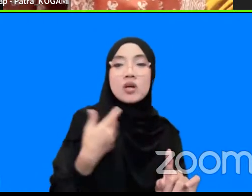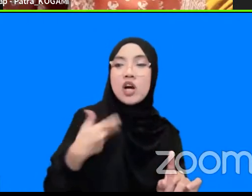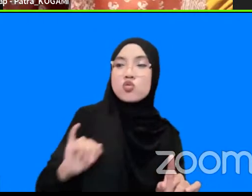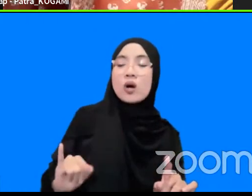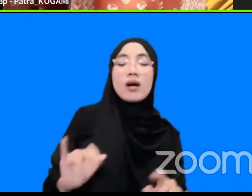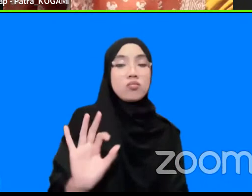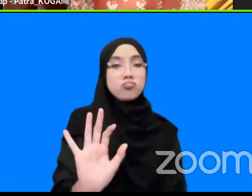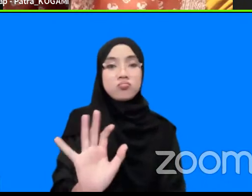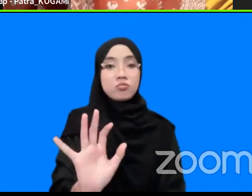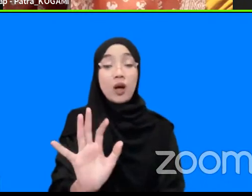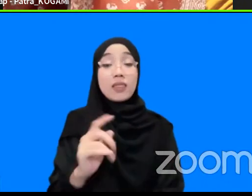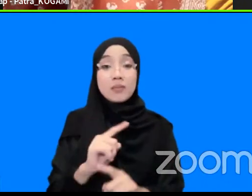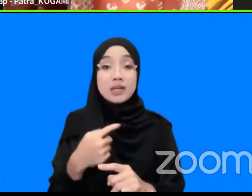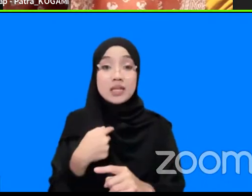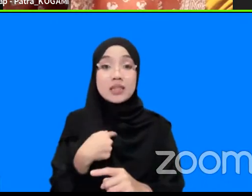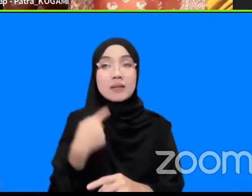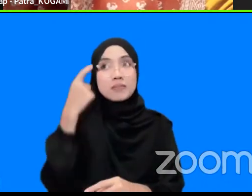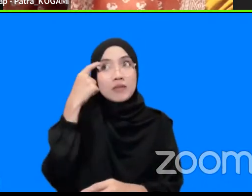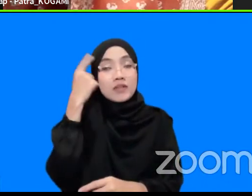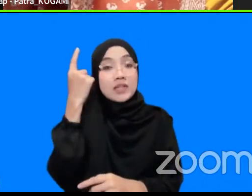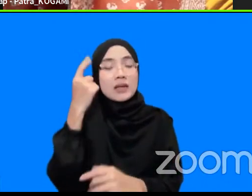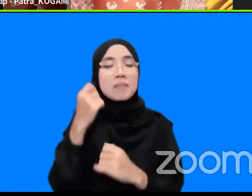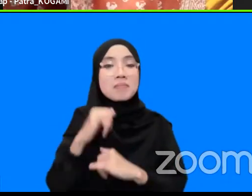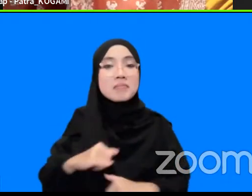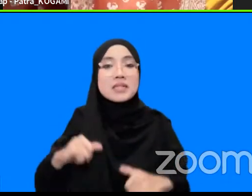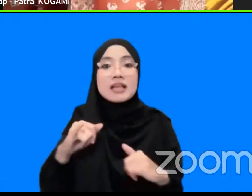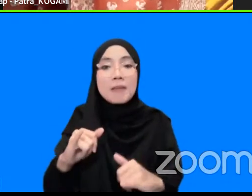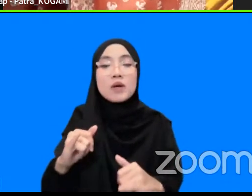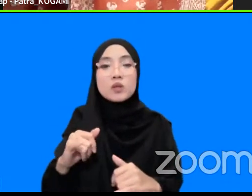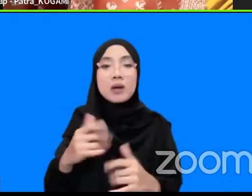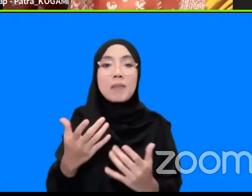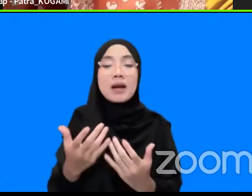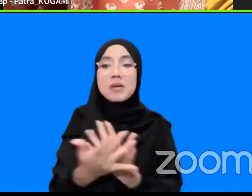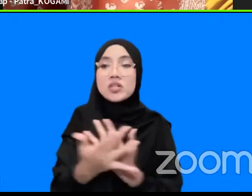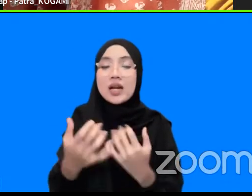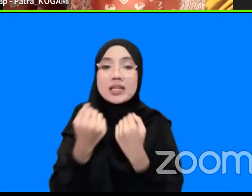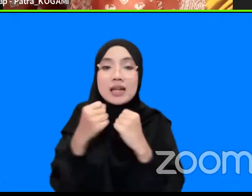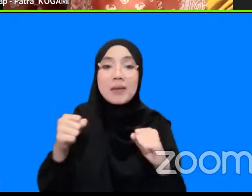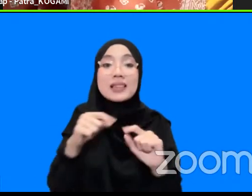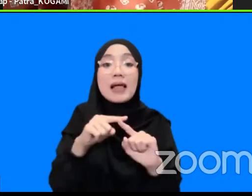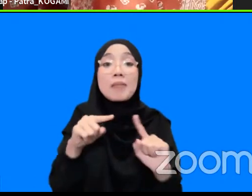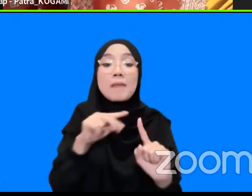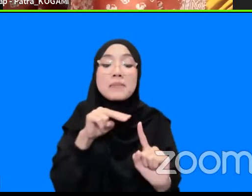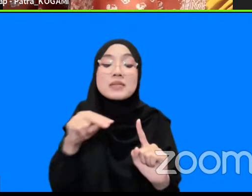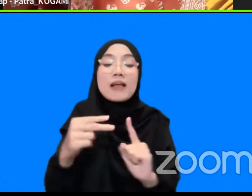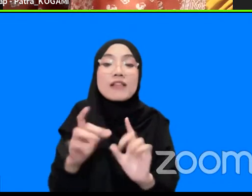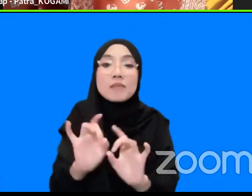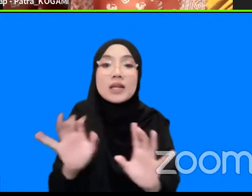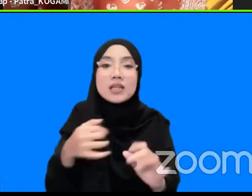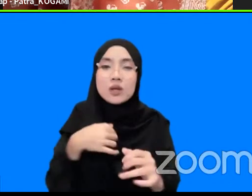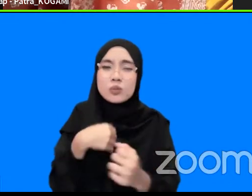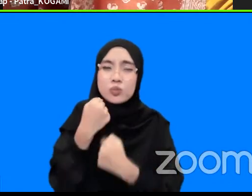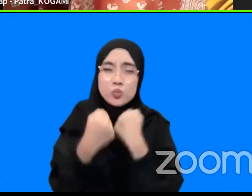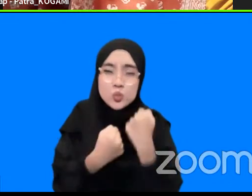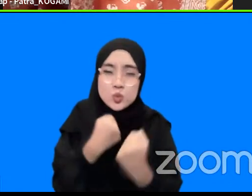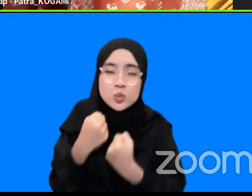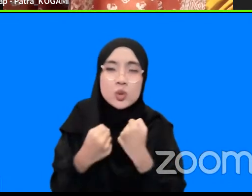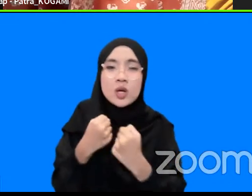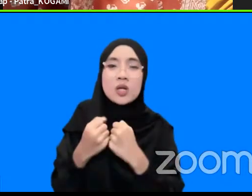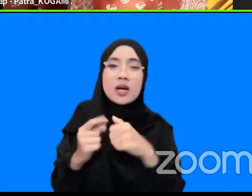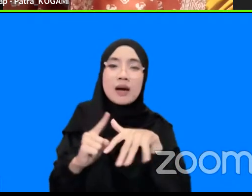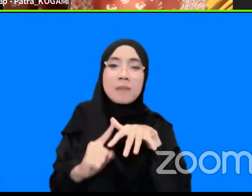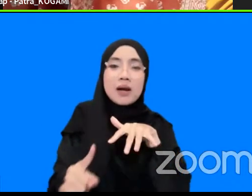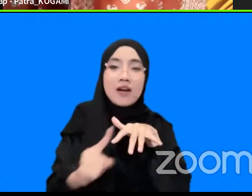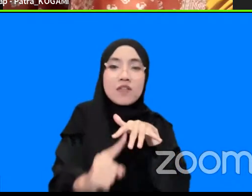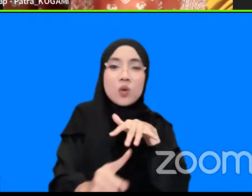kita sama-sama berpikir untuk menyelamatkan masyarakat cuman sudut pandang kita berbeda karena saya dulu struggle sekali untuk memasukkan evakuasi